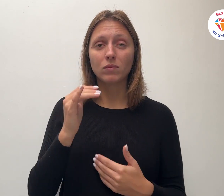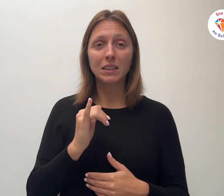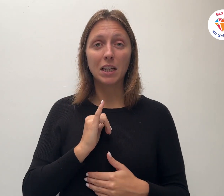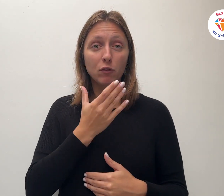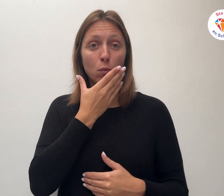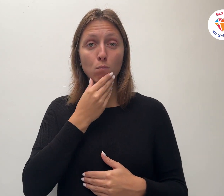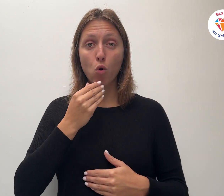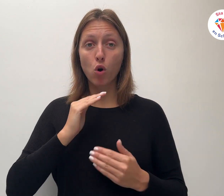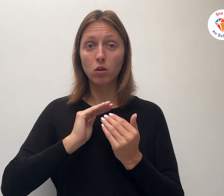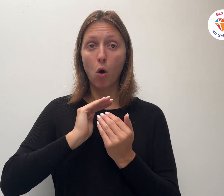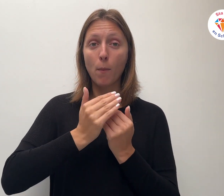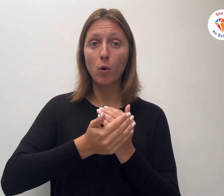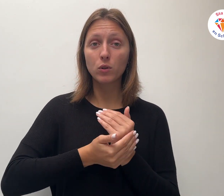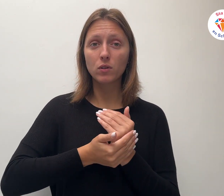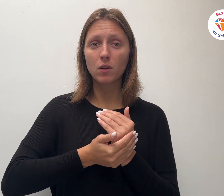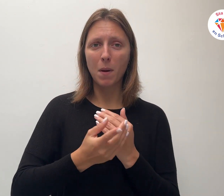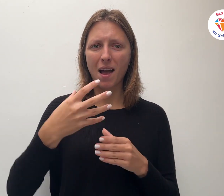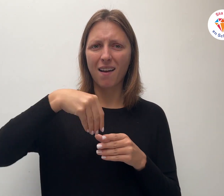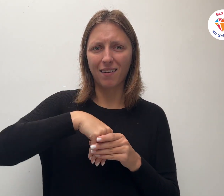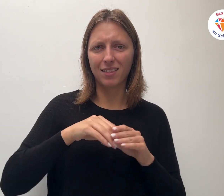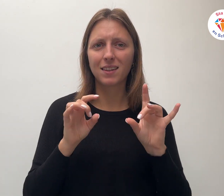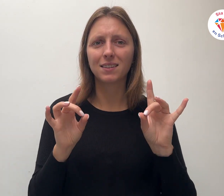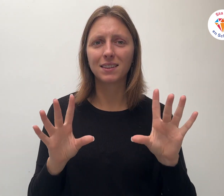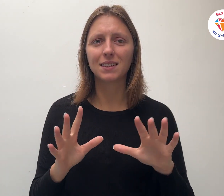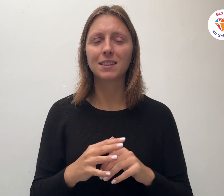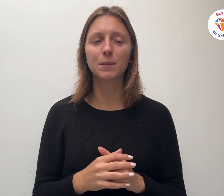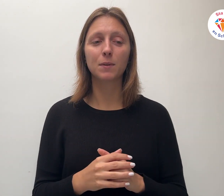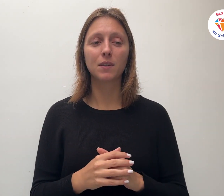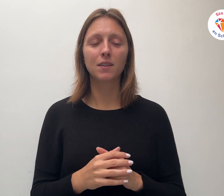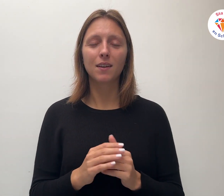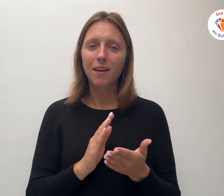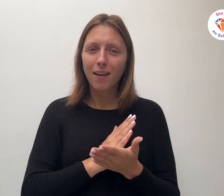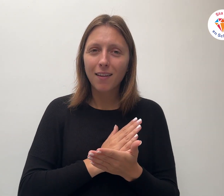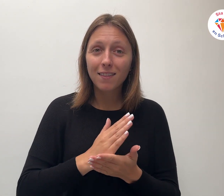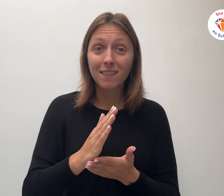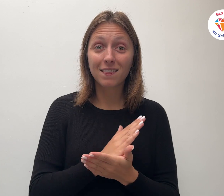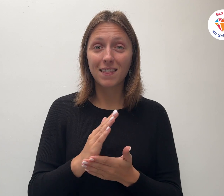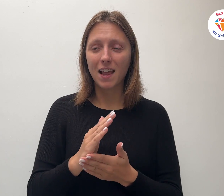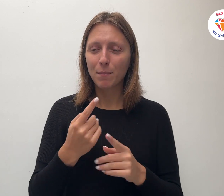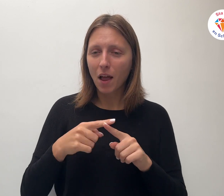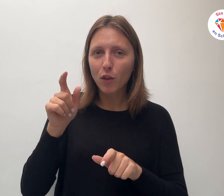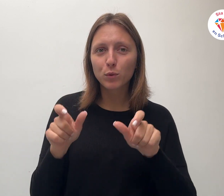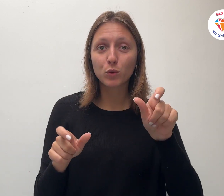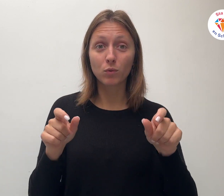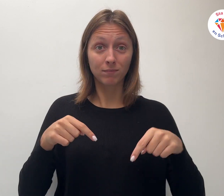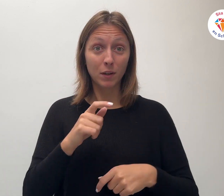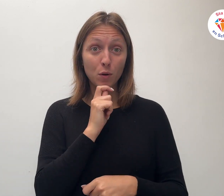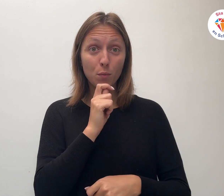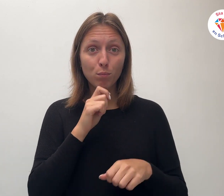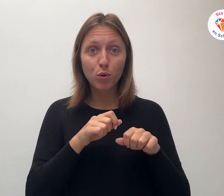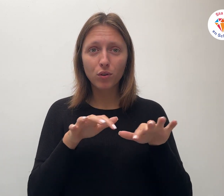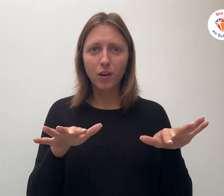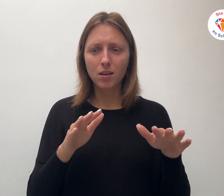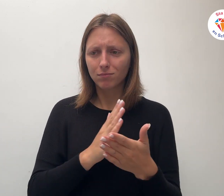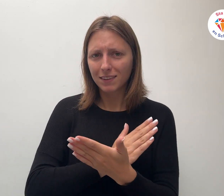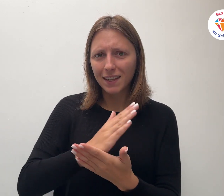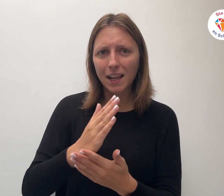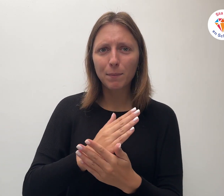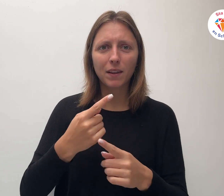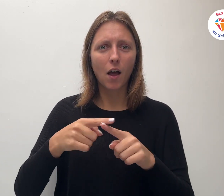Deel de vruchten van God met anderen Deel deze podcast met anderen Maar het allerbelangrijkste Deel het